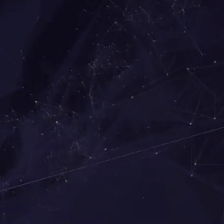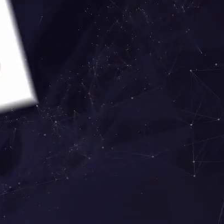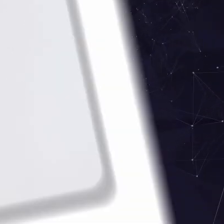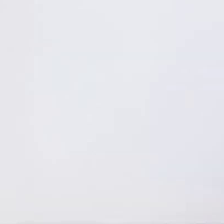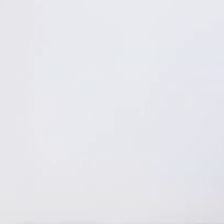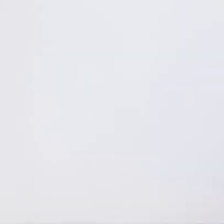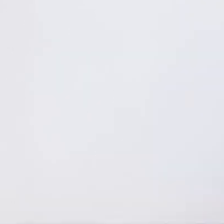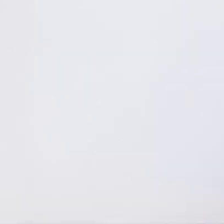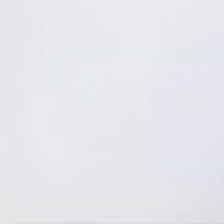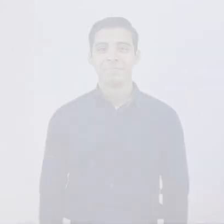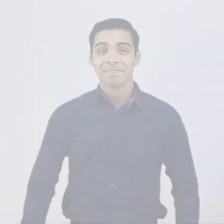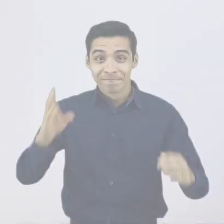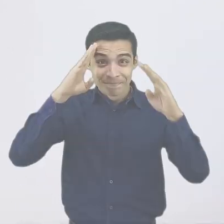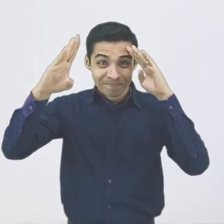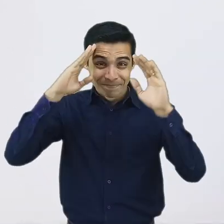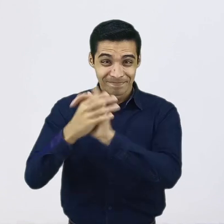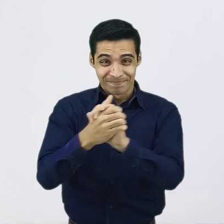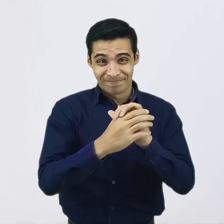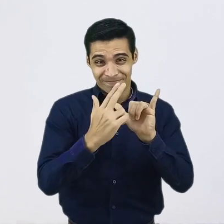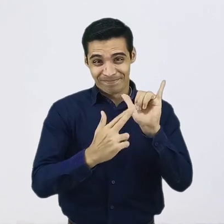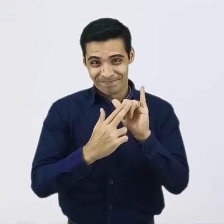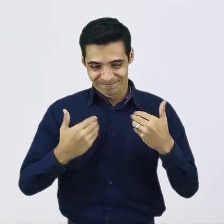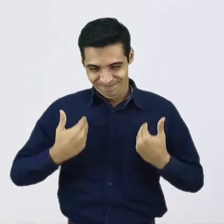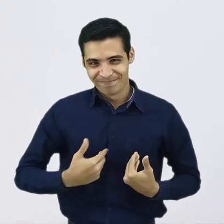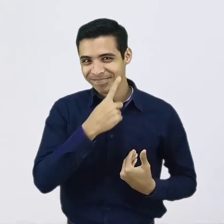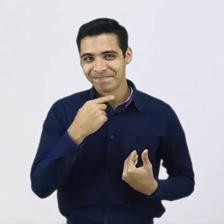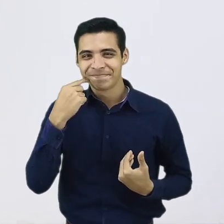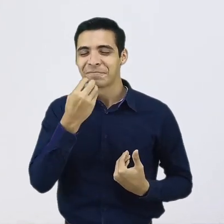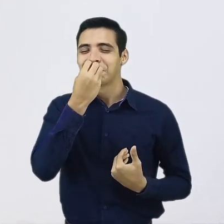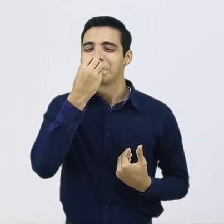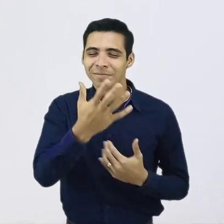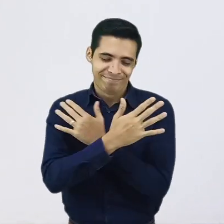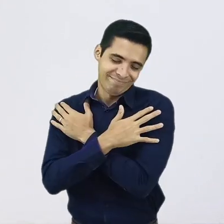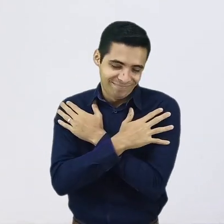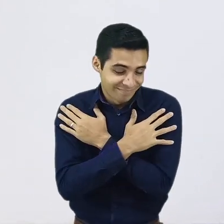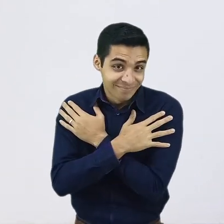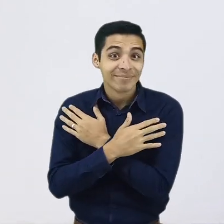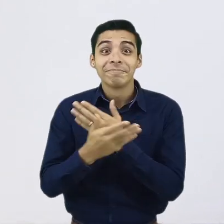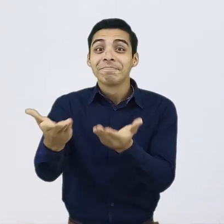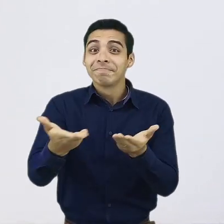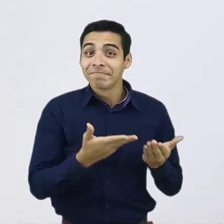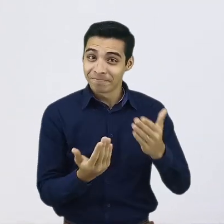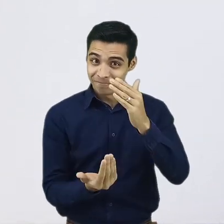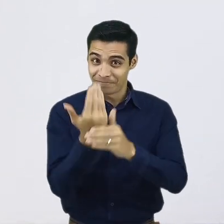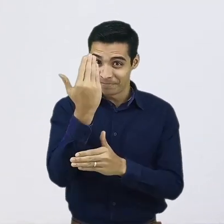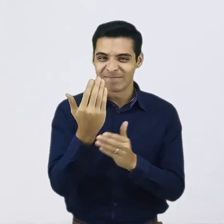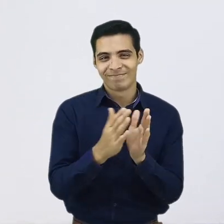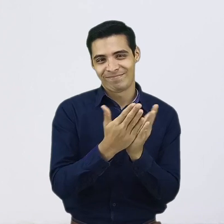Hola, ¿qué tal amigos de YouTube? Nuevamente con todos ustedes, Karen Suárez. Les envío un beso, un abrazo gigante y les doy la bienvenida a esta nueva Agenda de Karen,